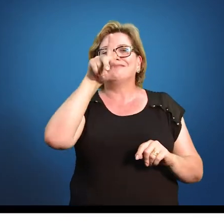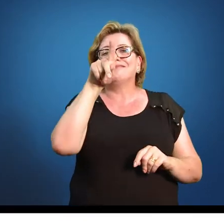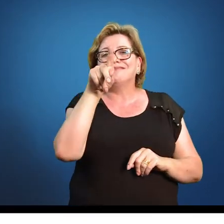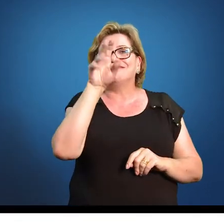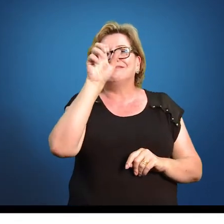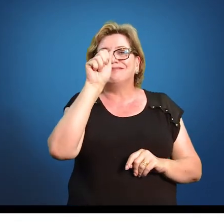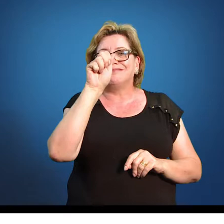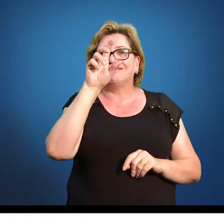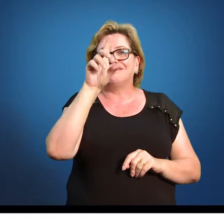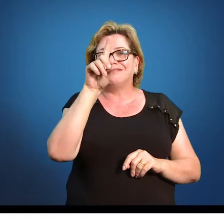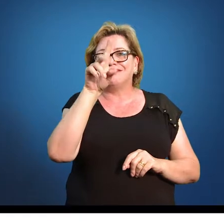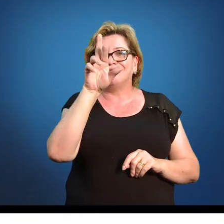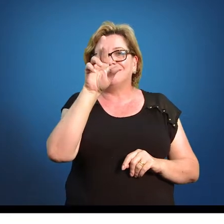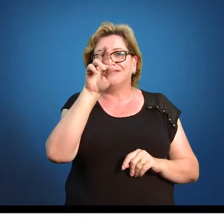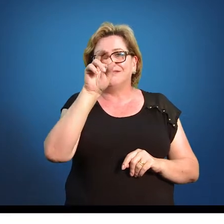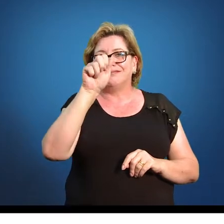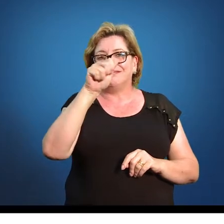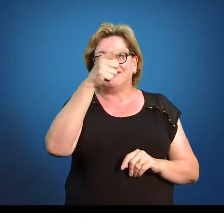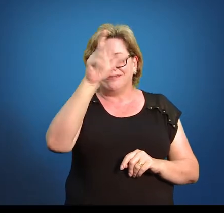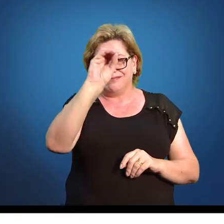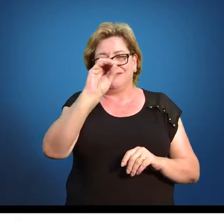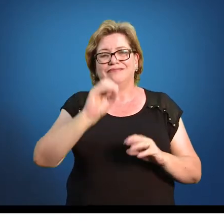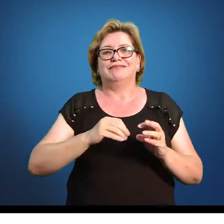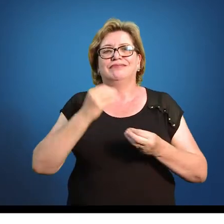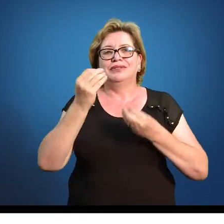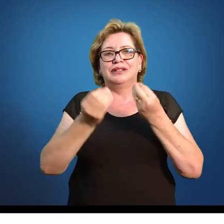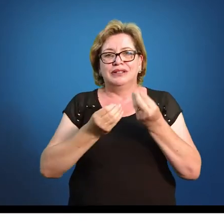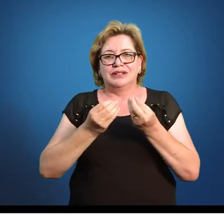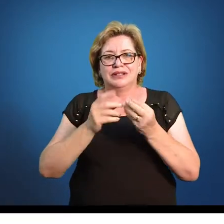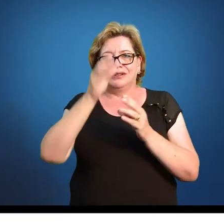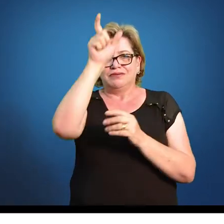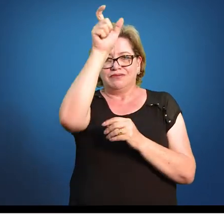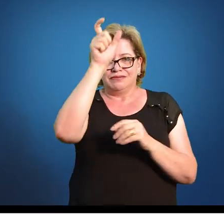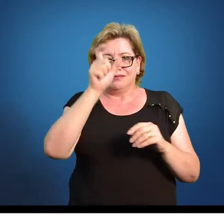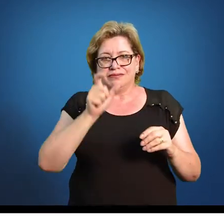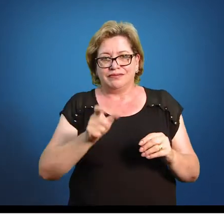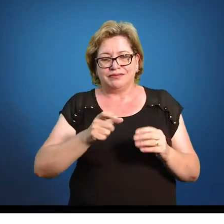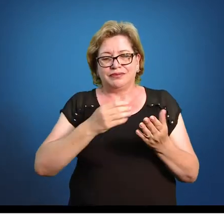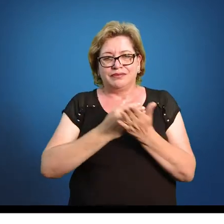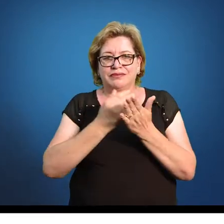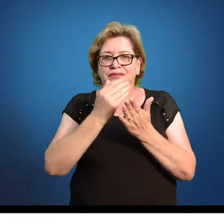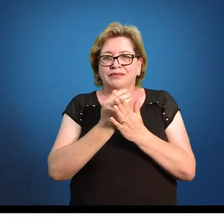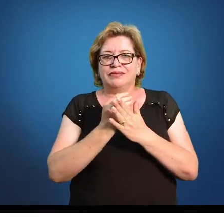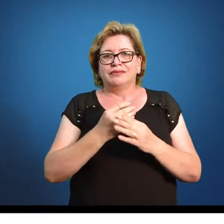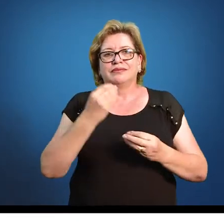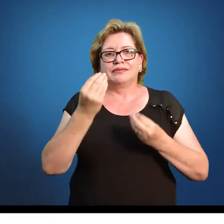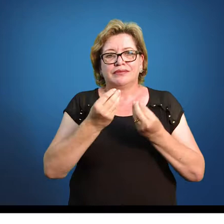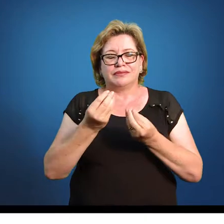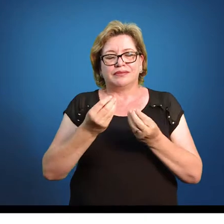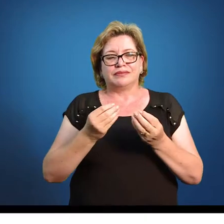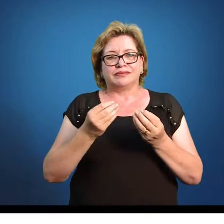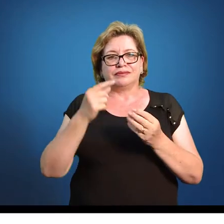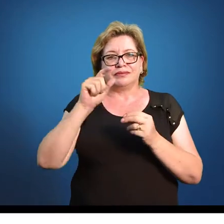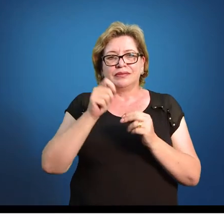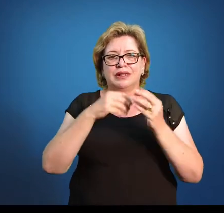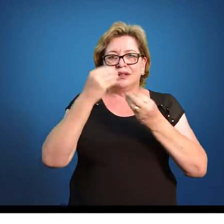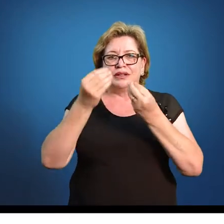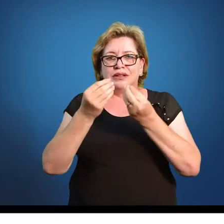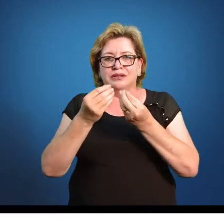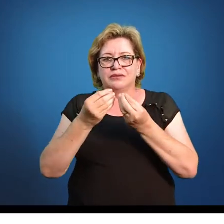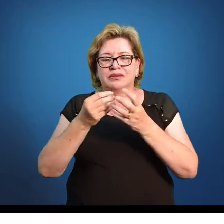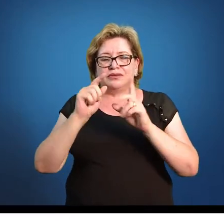assim que é apresentado. Normalmente é dessa forma que é apresentado. Vem a tua variável, né? Iniciando a tua distribuição e aí